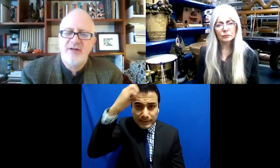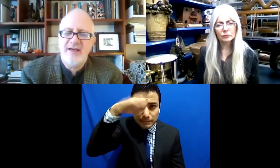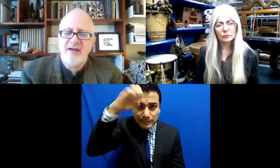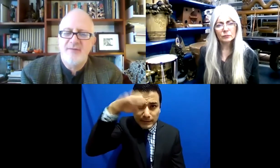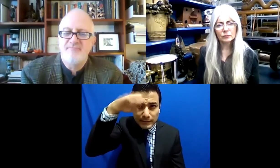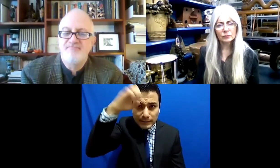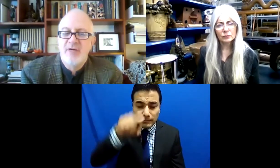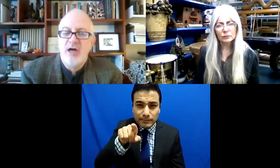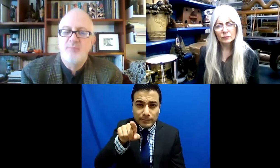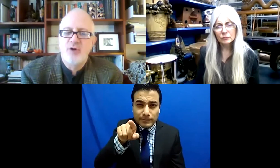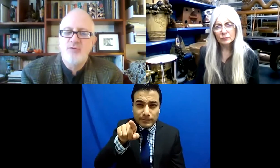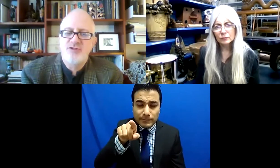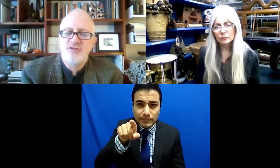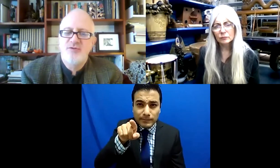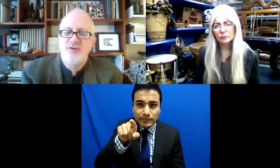durante,